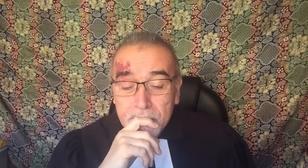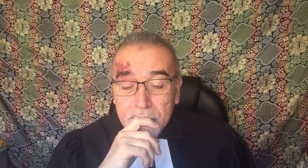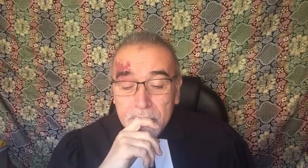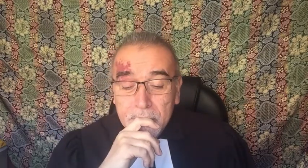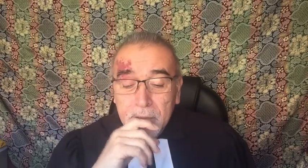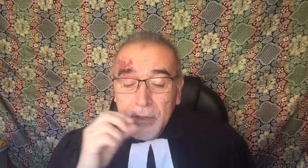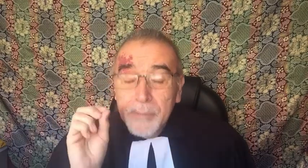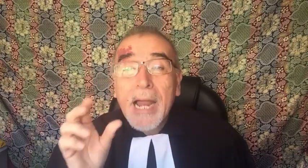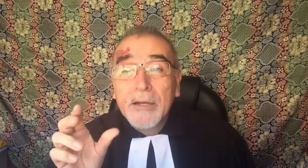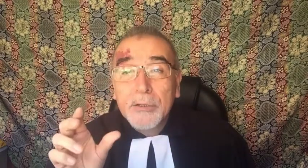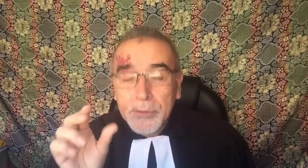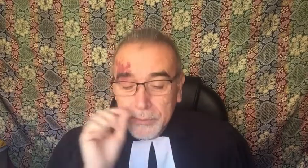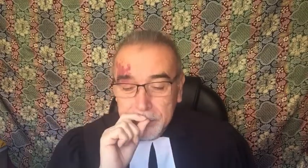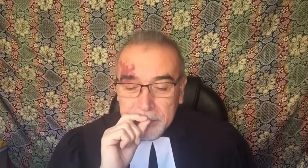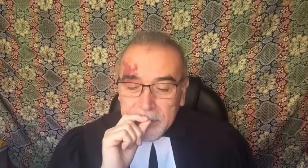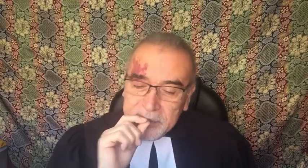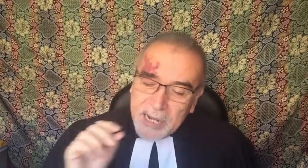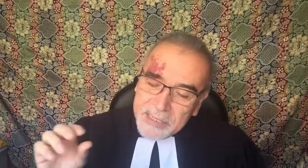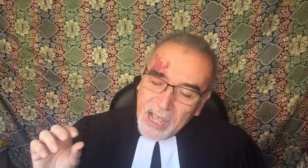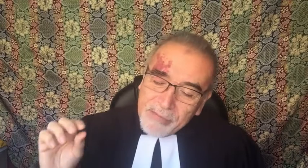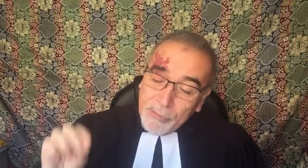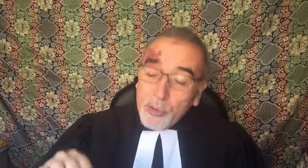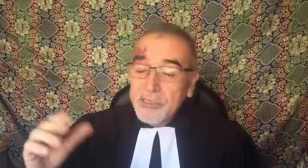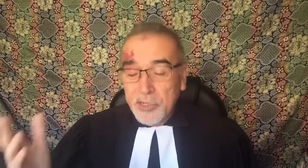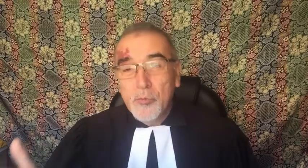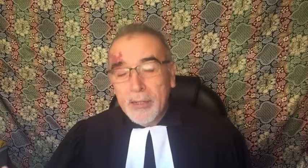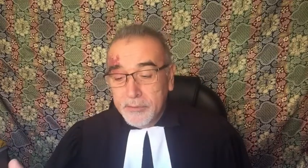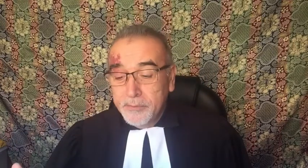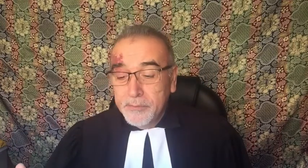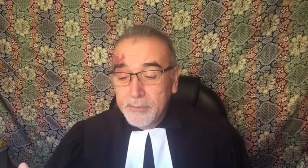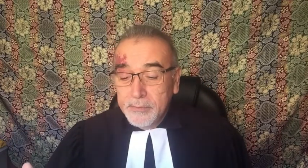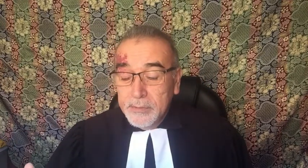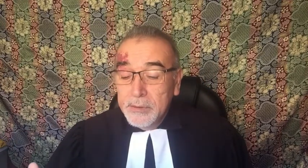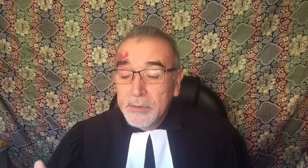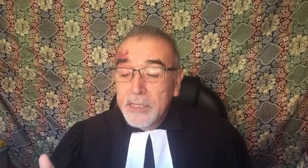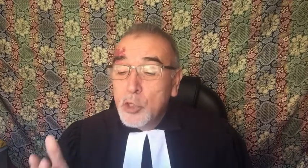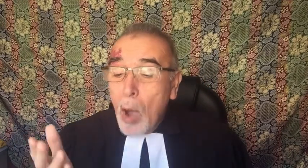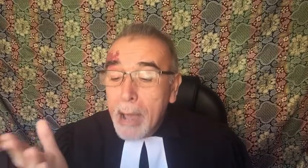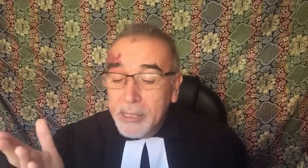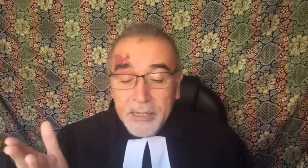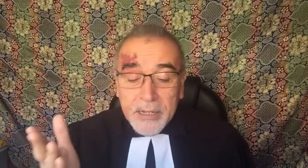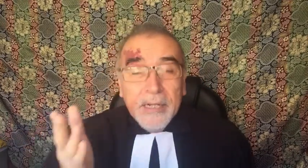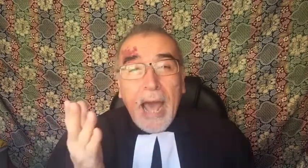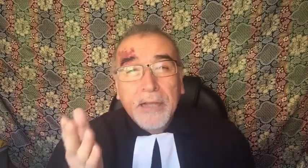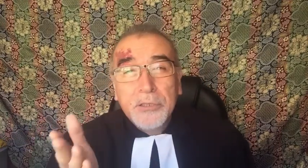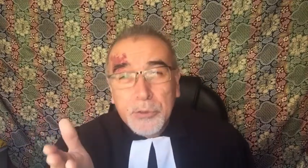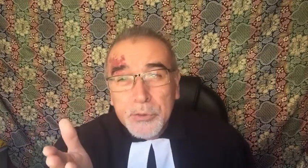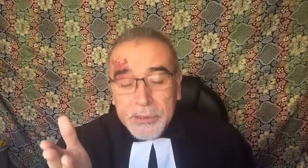El milagro se realiza a favor del ser humano. Es loable la actitud de